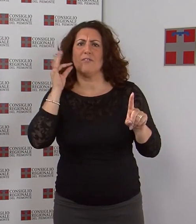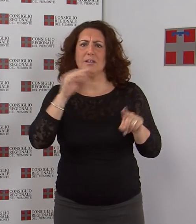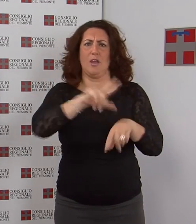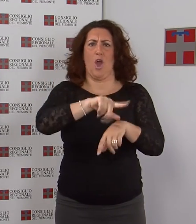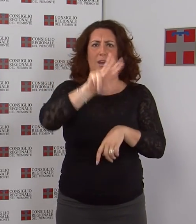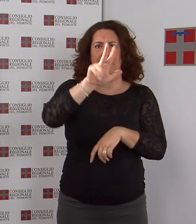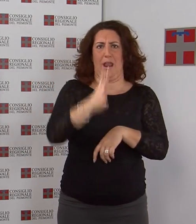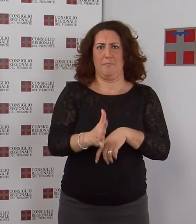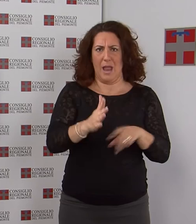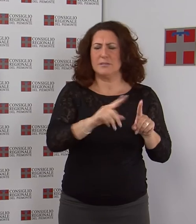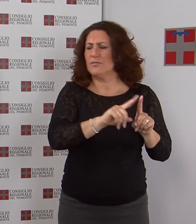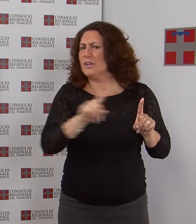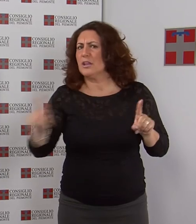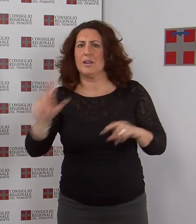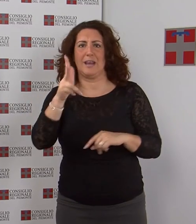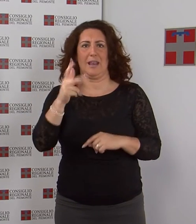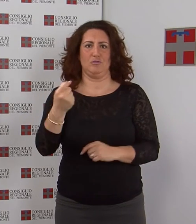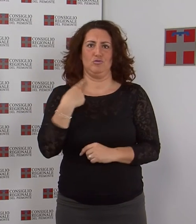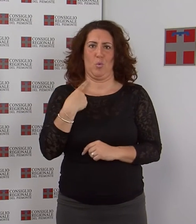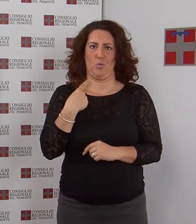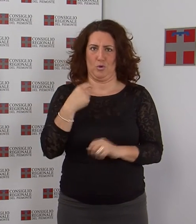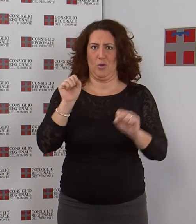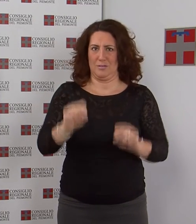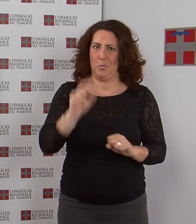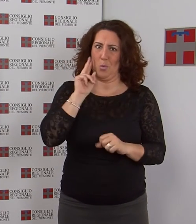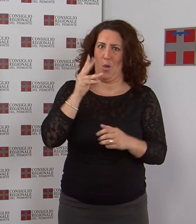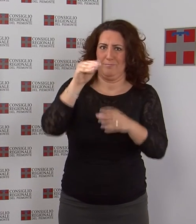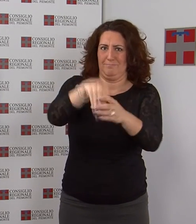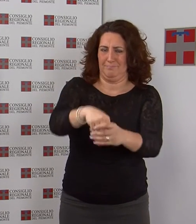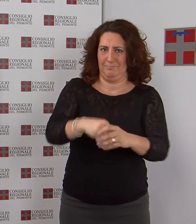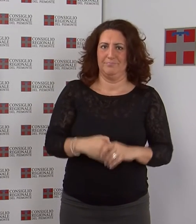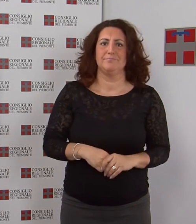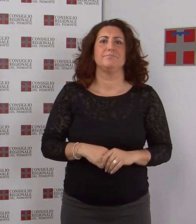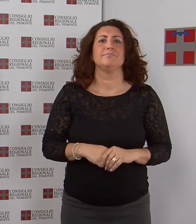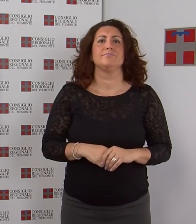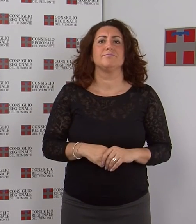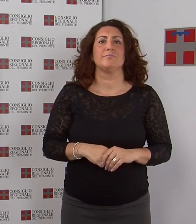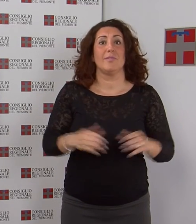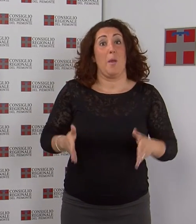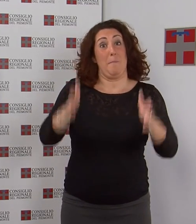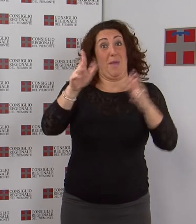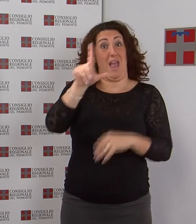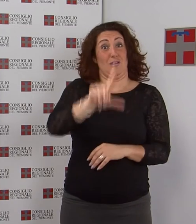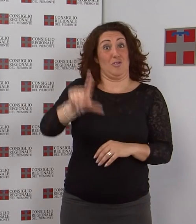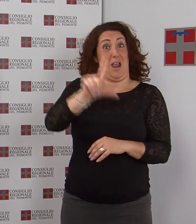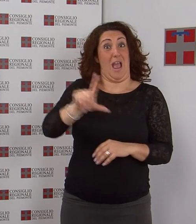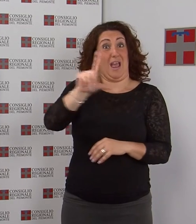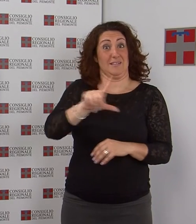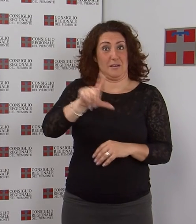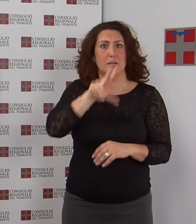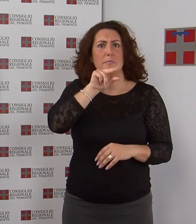giugno epistolario cavuriano è stato presentato a palazzo lascheris l'epistolario cavuriano